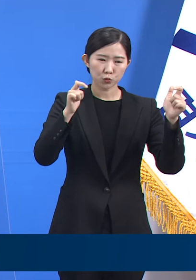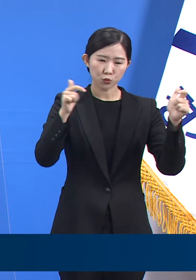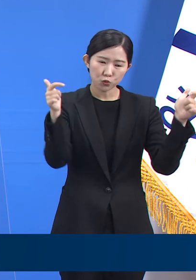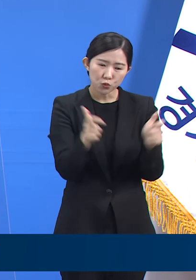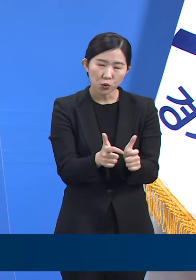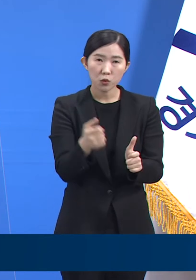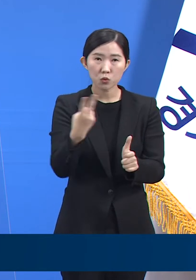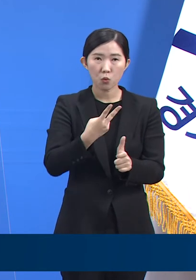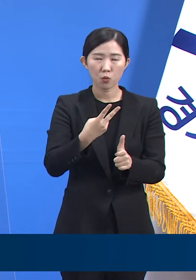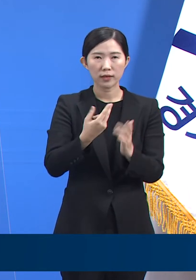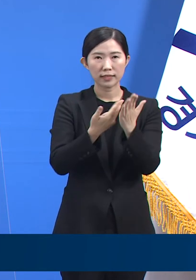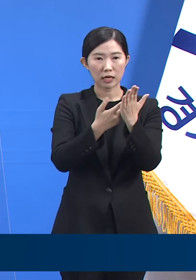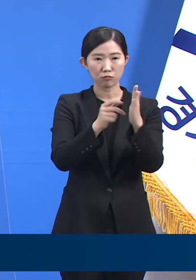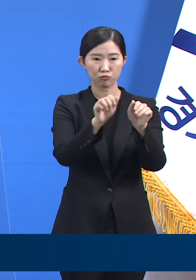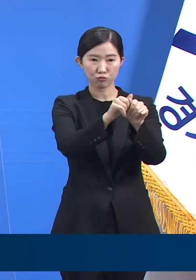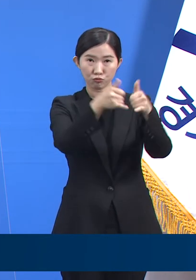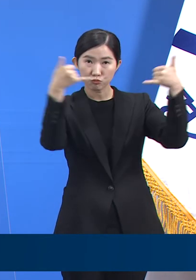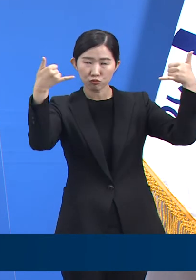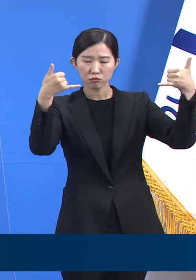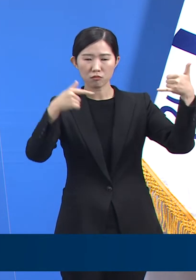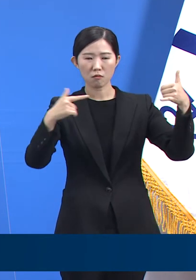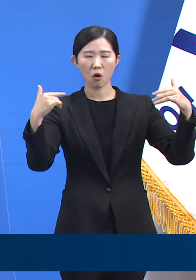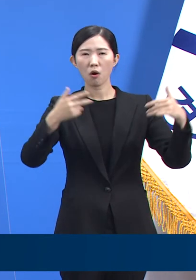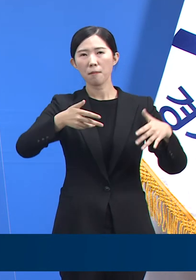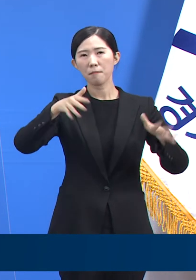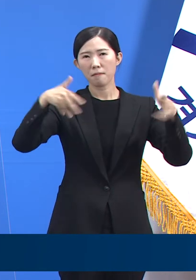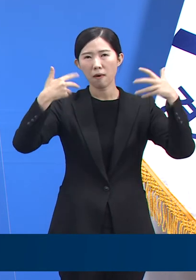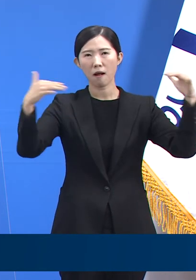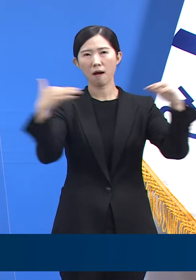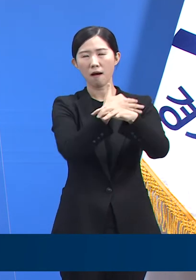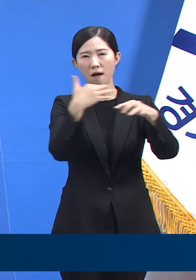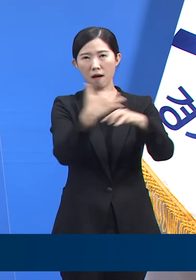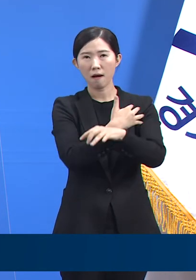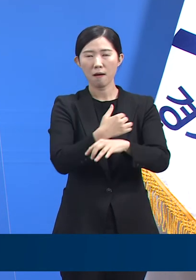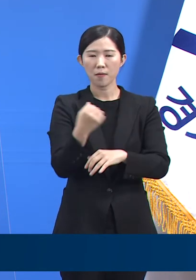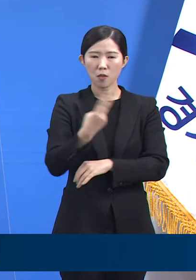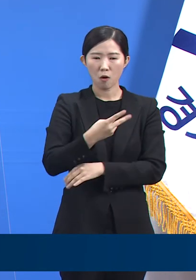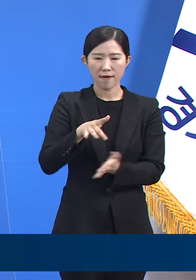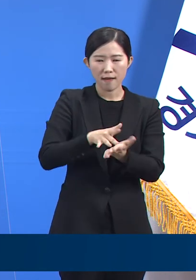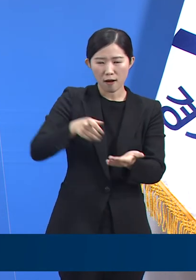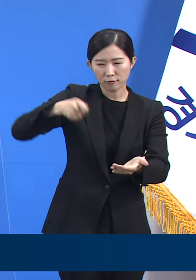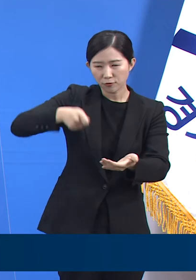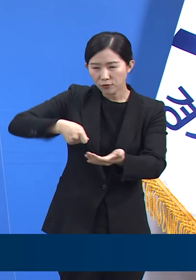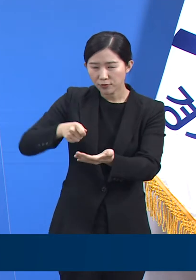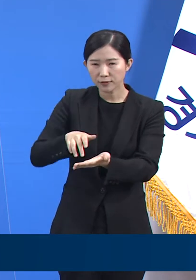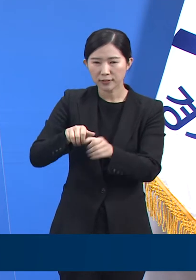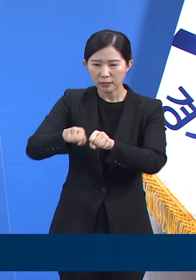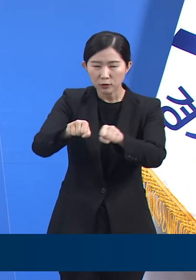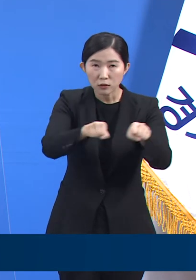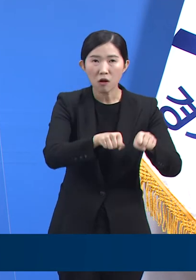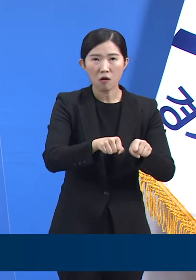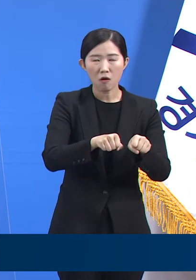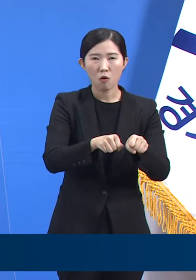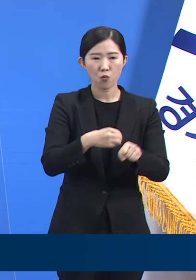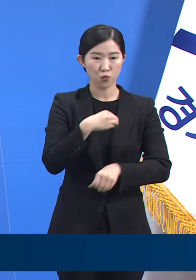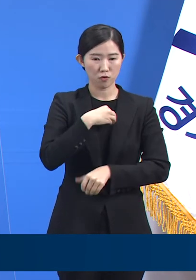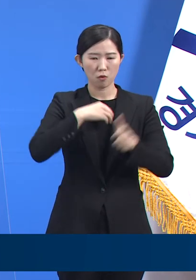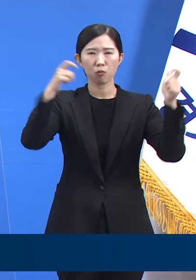자연환기를 하고 표면 소독을 실시함으로써 현장의 노출 위험도를 경감시킨 사례들이 있습니다.